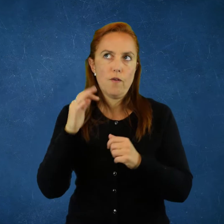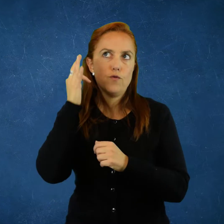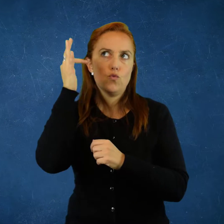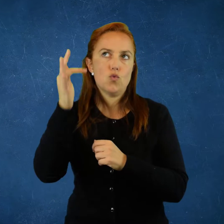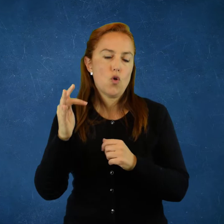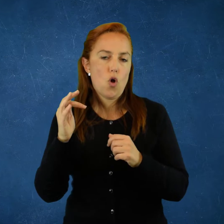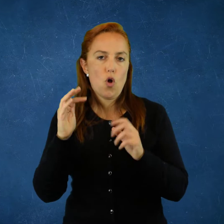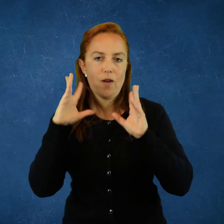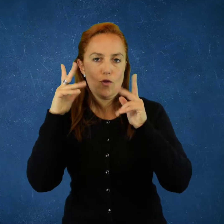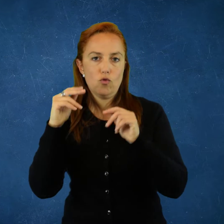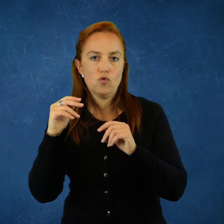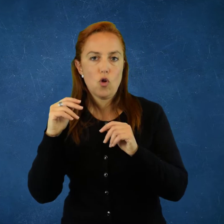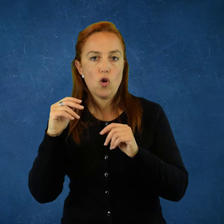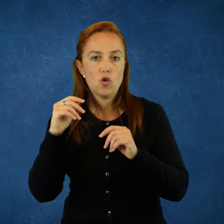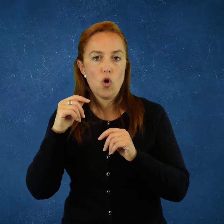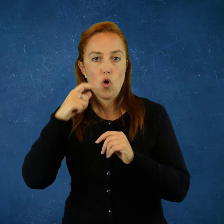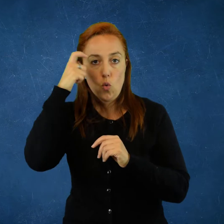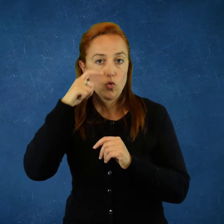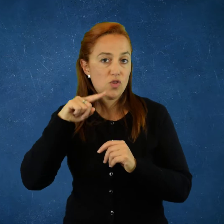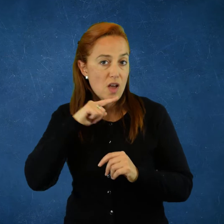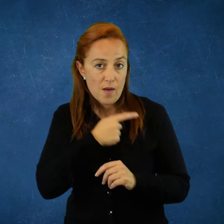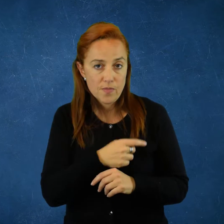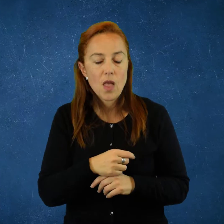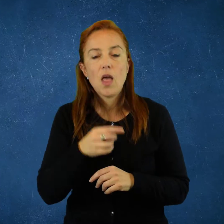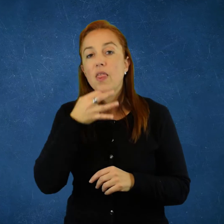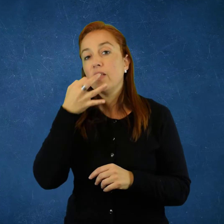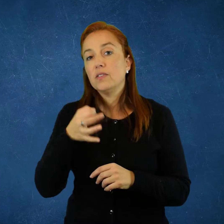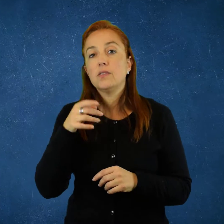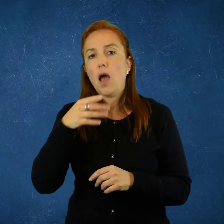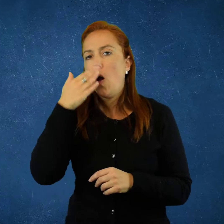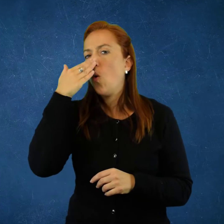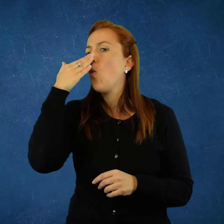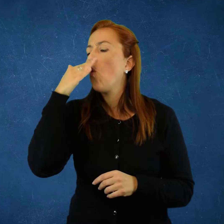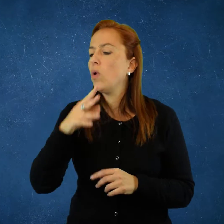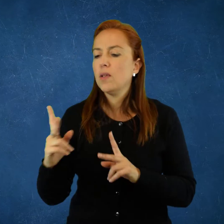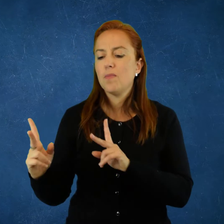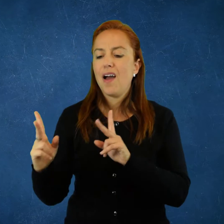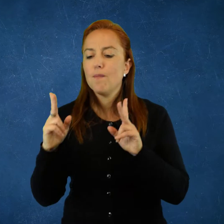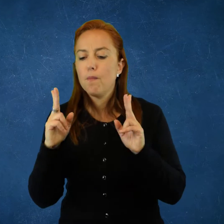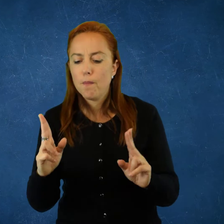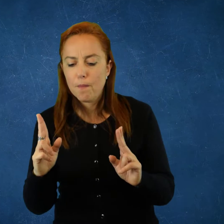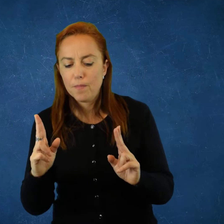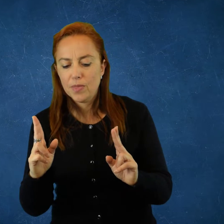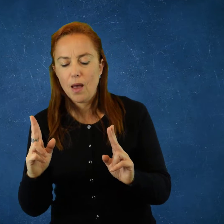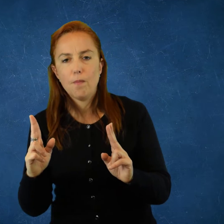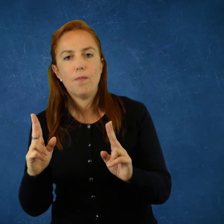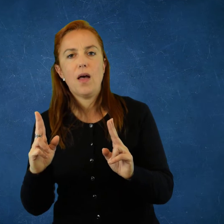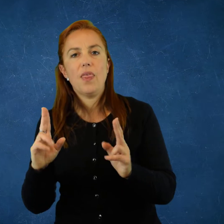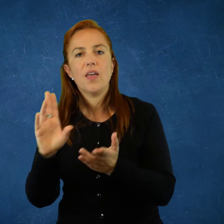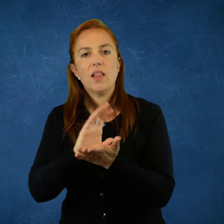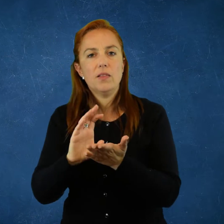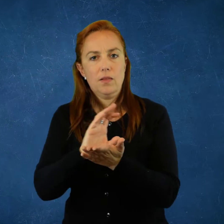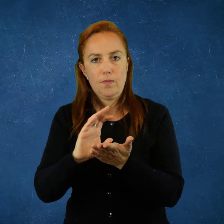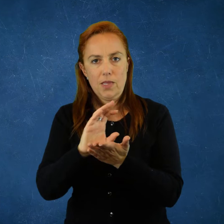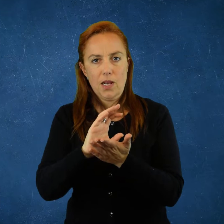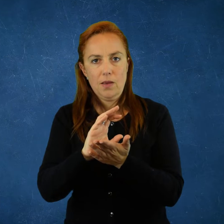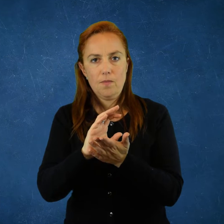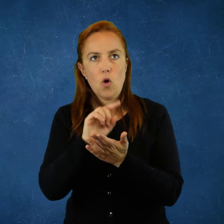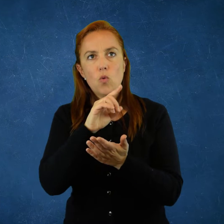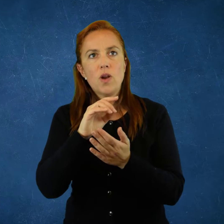uno de los grandes revolucionarios de la futura revolución rusa, decía que era la última